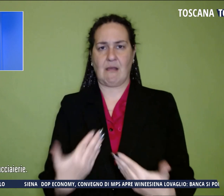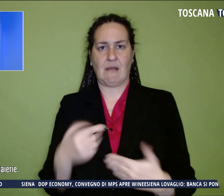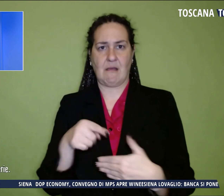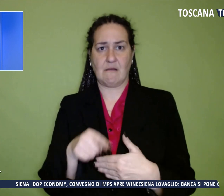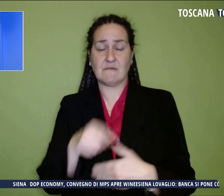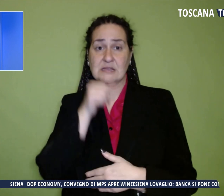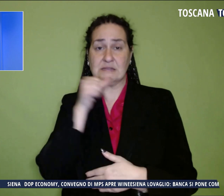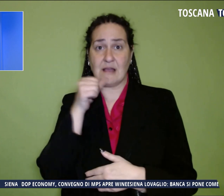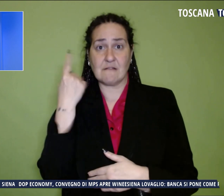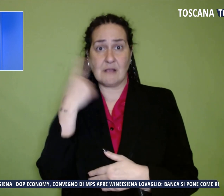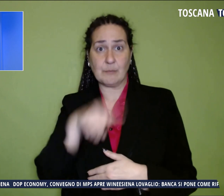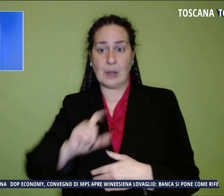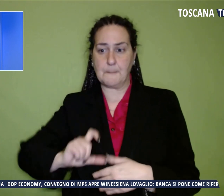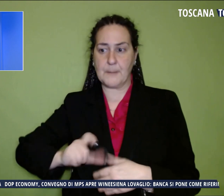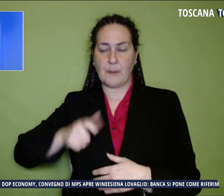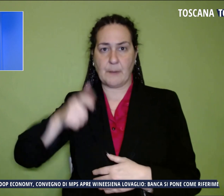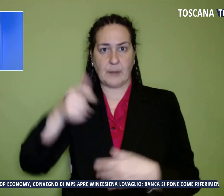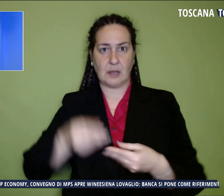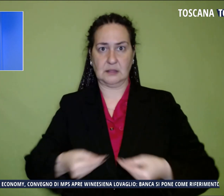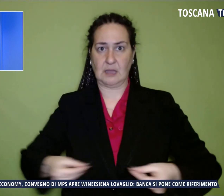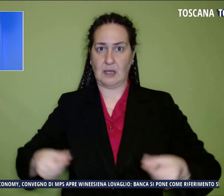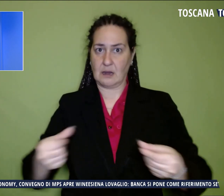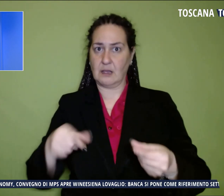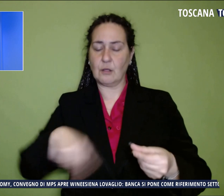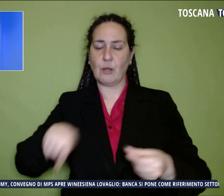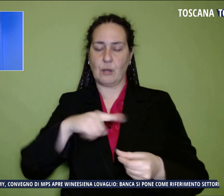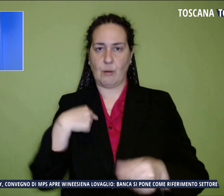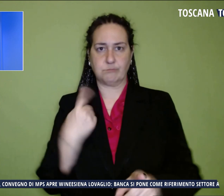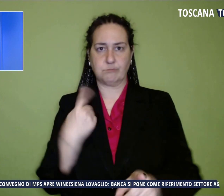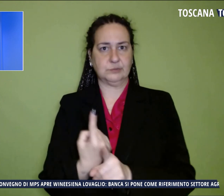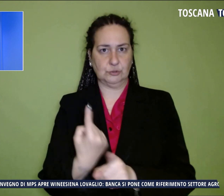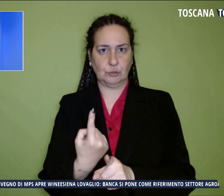rilancio di questo territorio che ne ha molto bisogno.